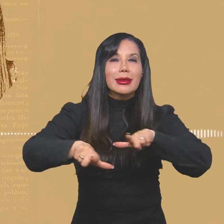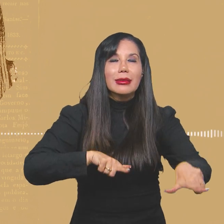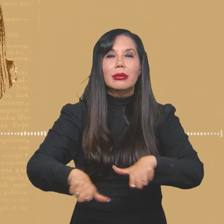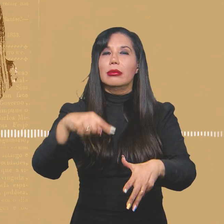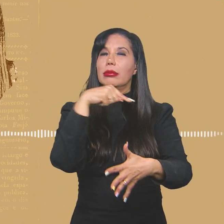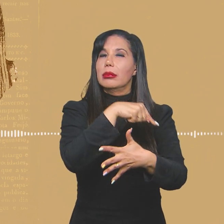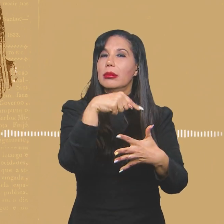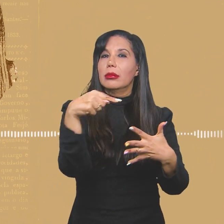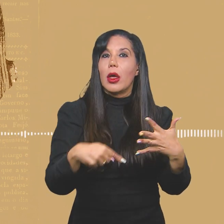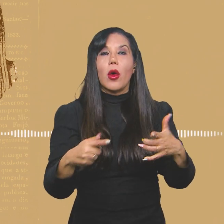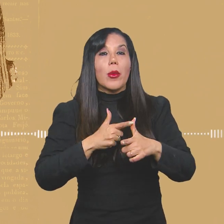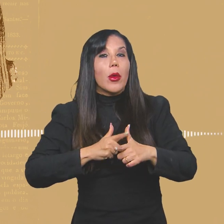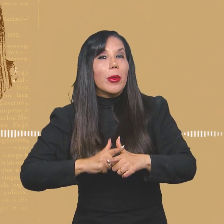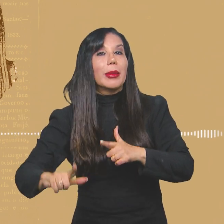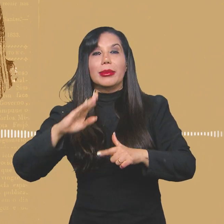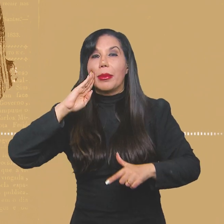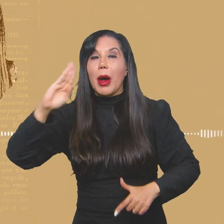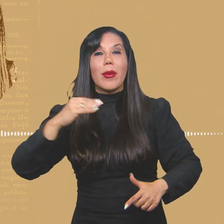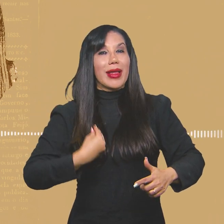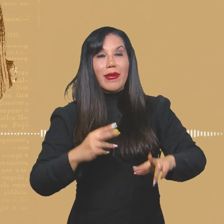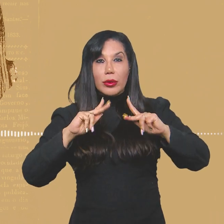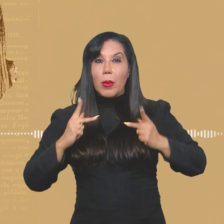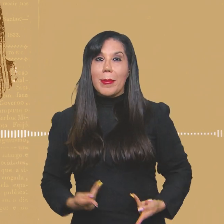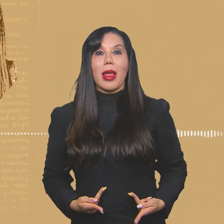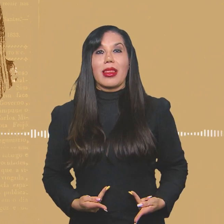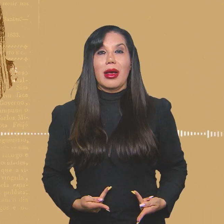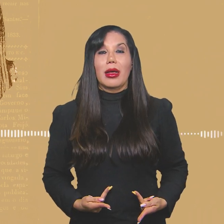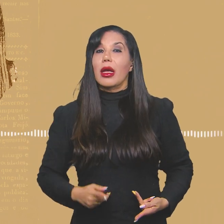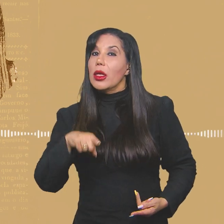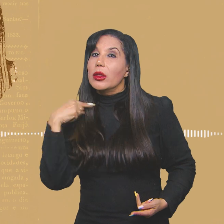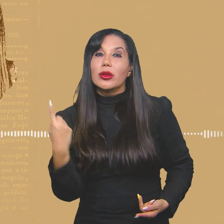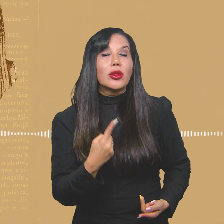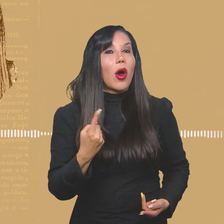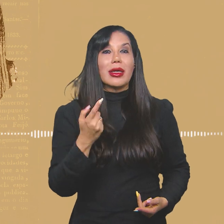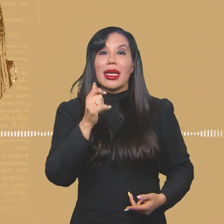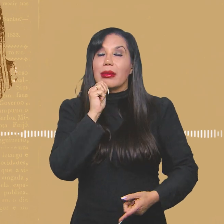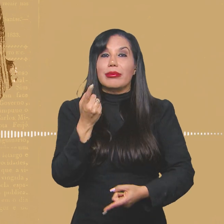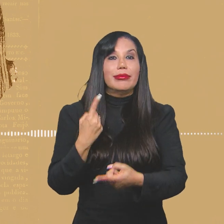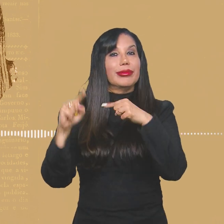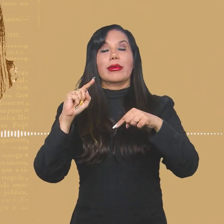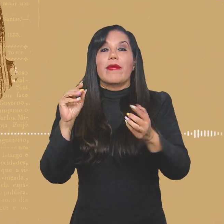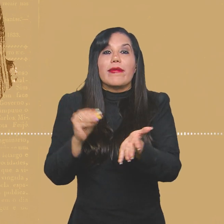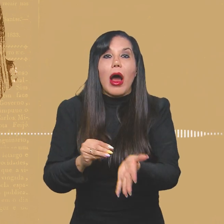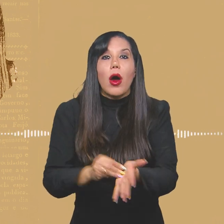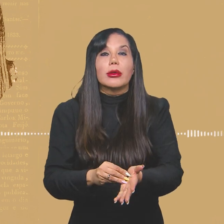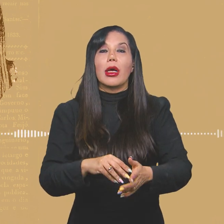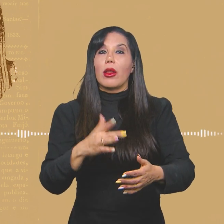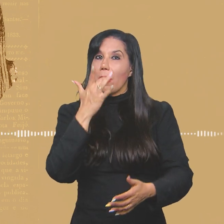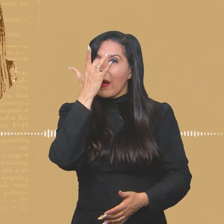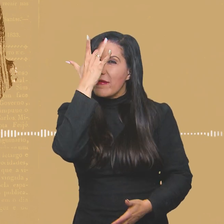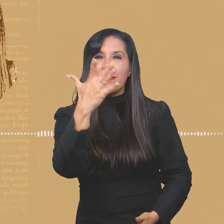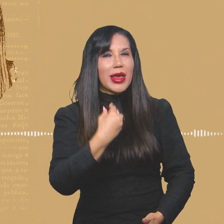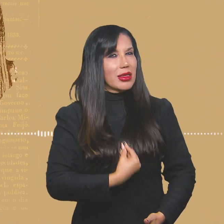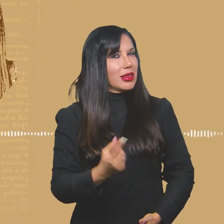por todas essas problemáticas inerentes à vida humana. E nós não superamos isso ainda. Nós não temos uma vida